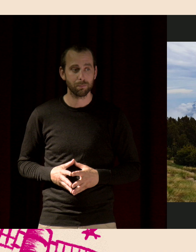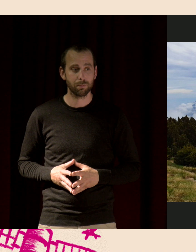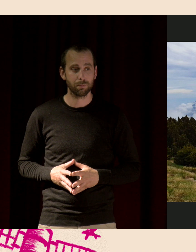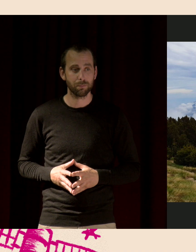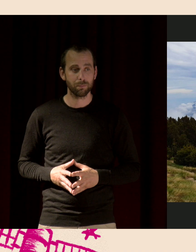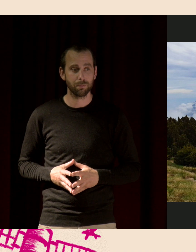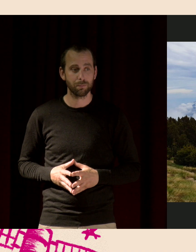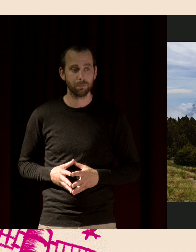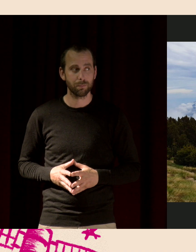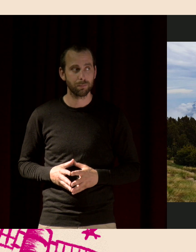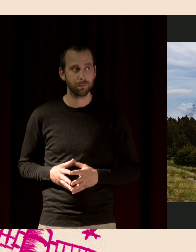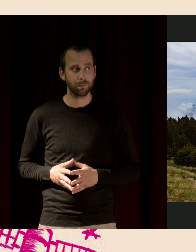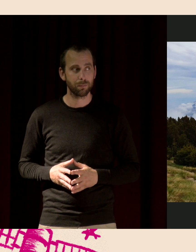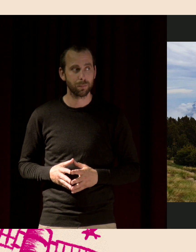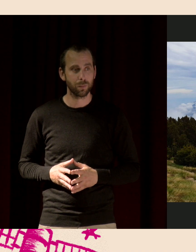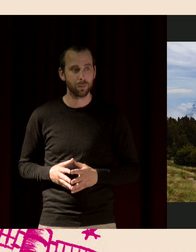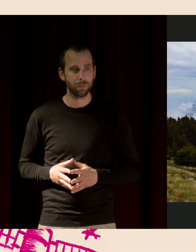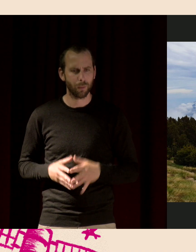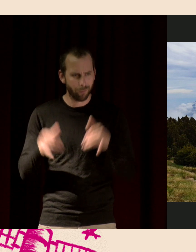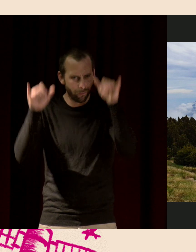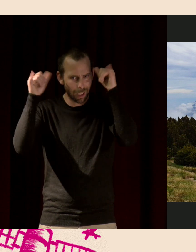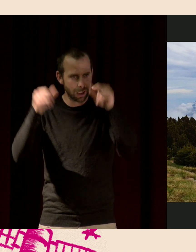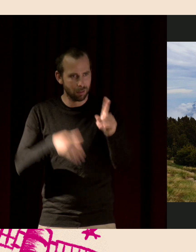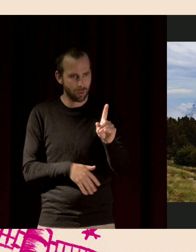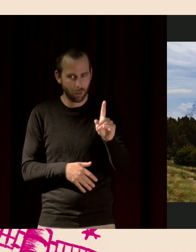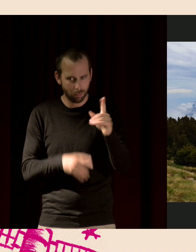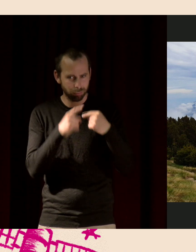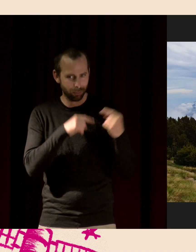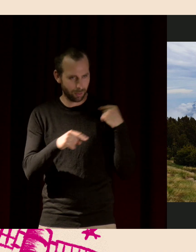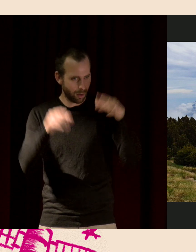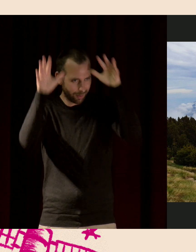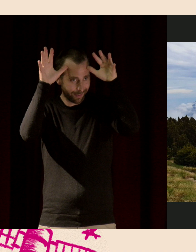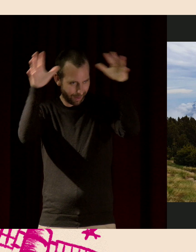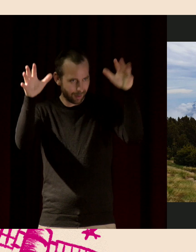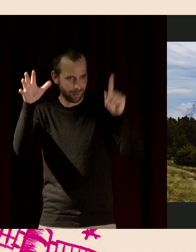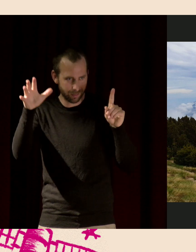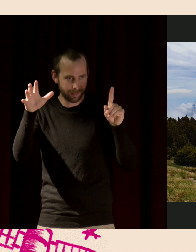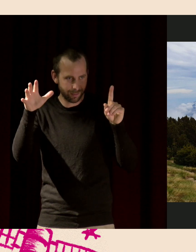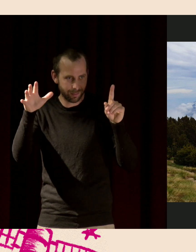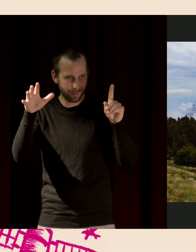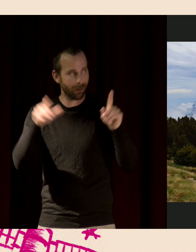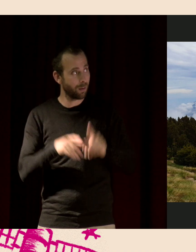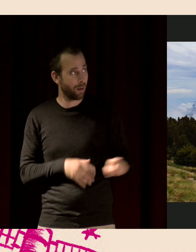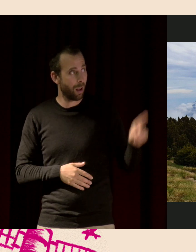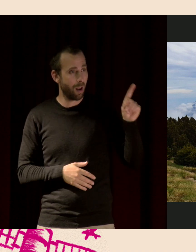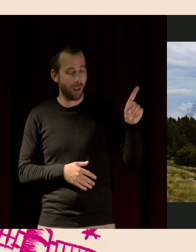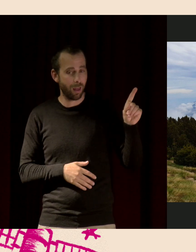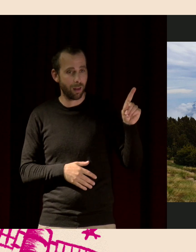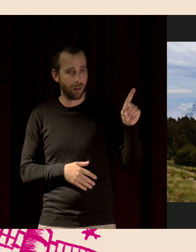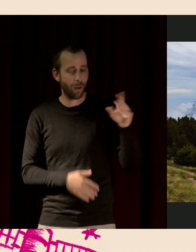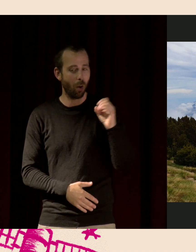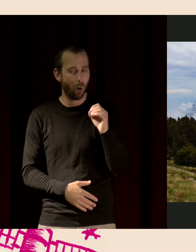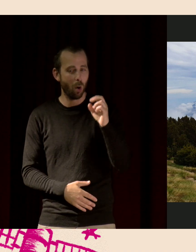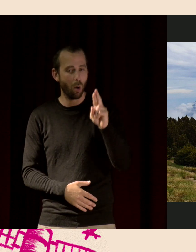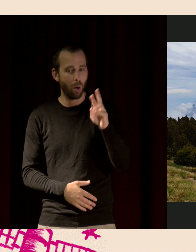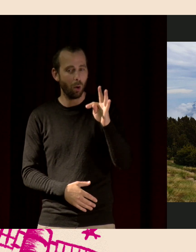Là ? Ah non. La vache, c'était le serre. il pleut. Oui, ce sont des orthoptères,